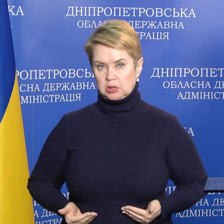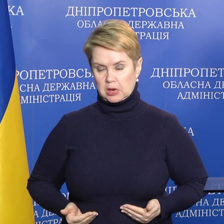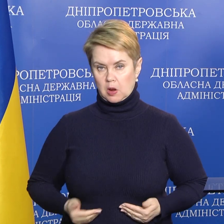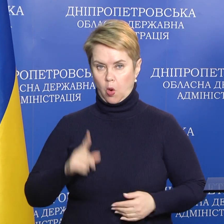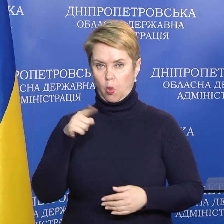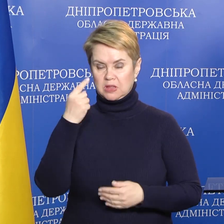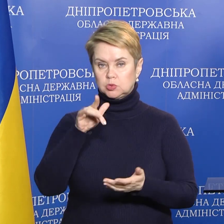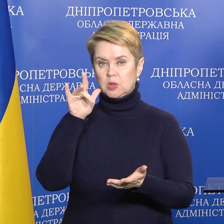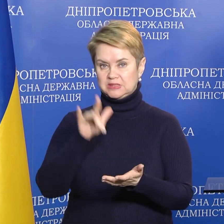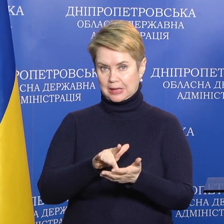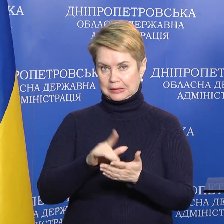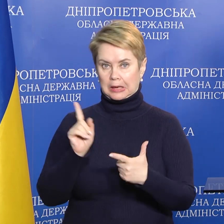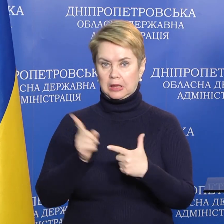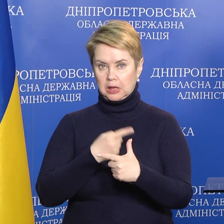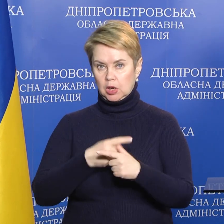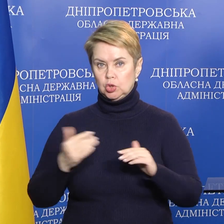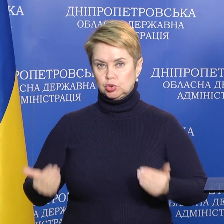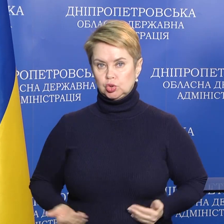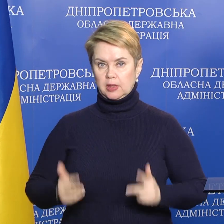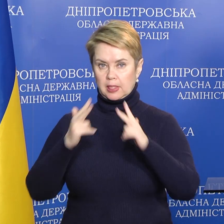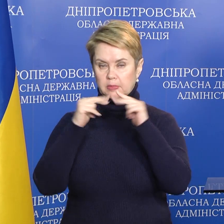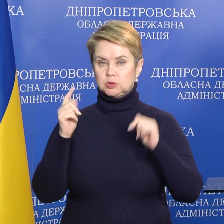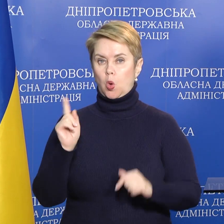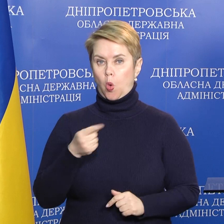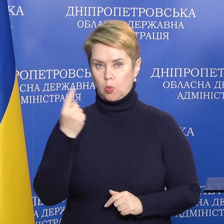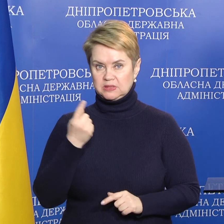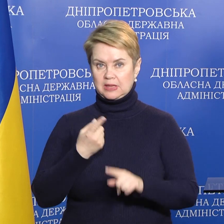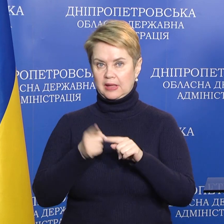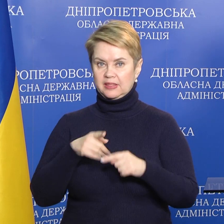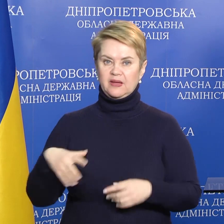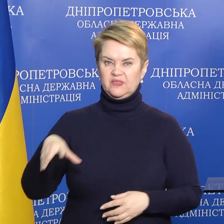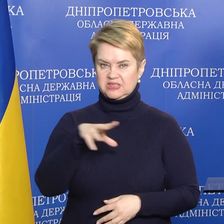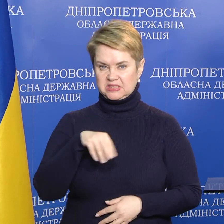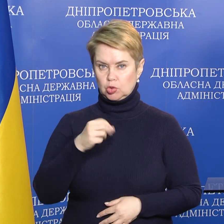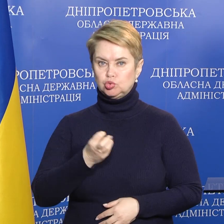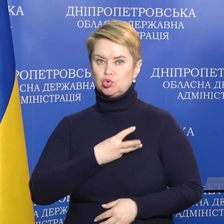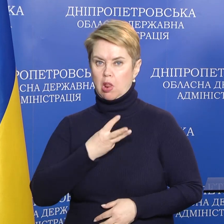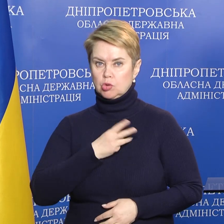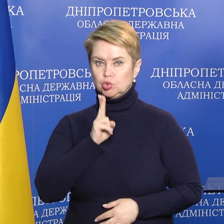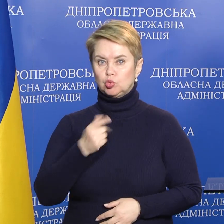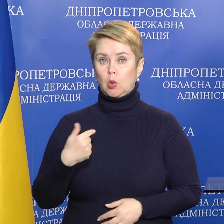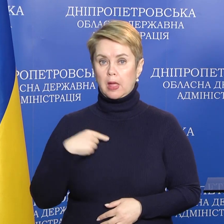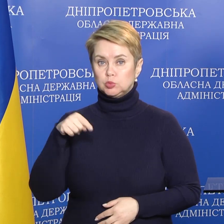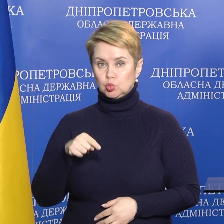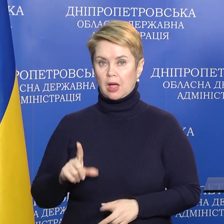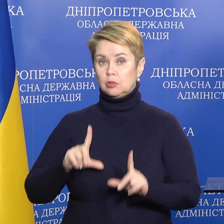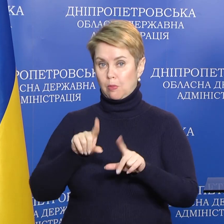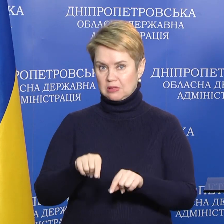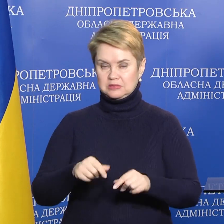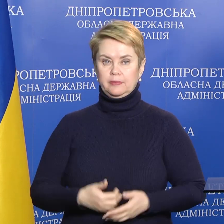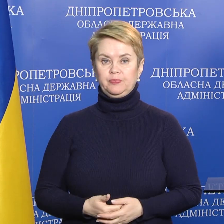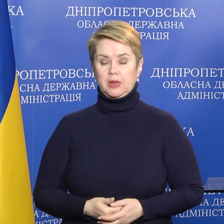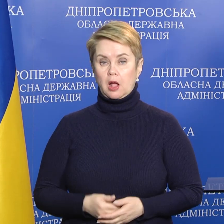областного центра или жители Днепропетровской области. Это все желающие, кто к нам сюда добрался.